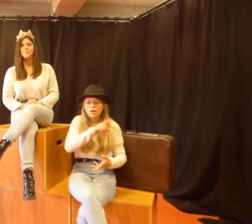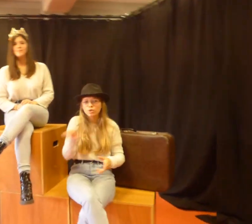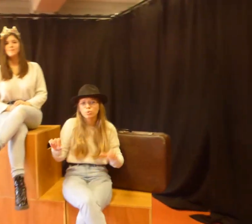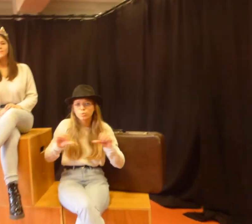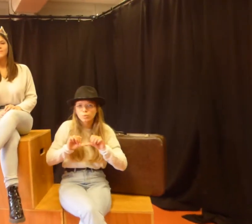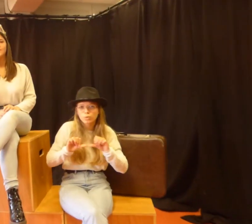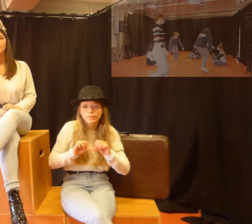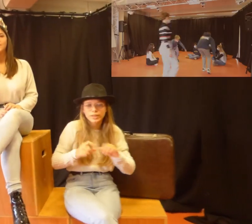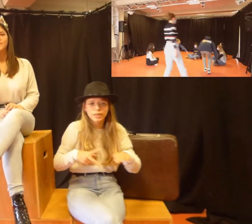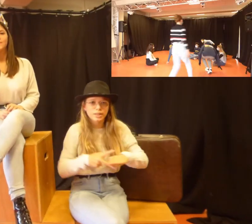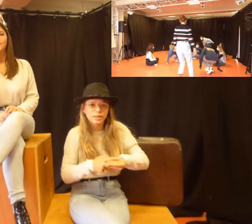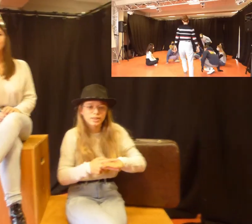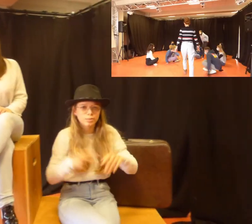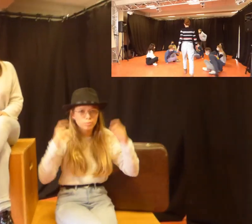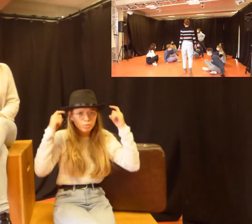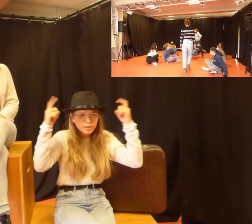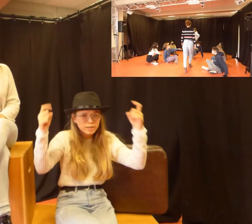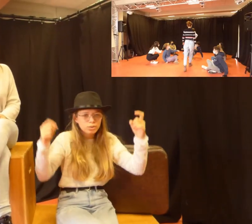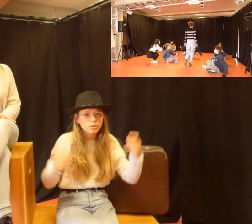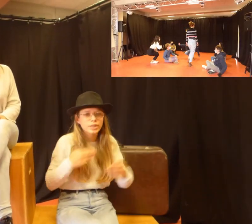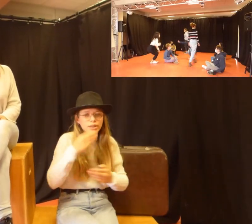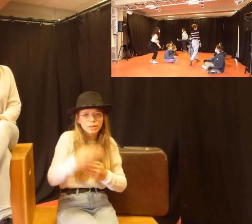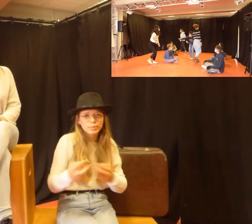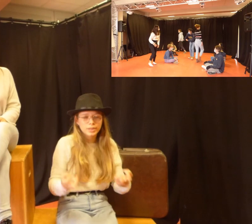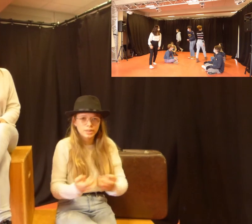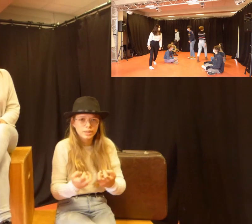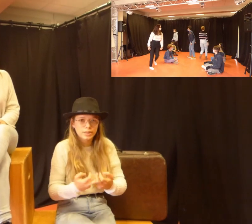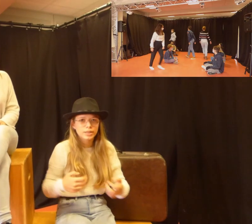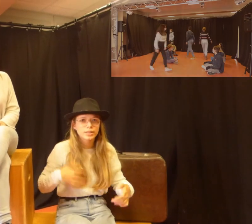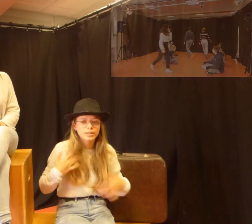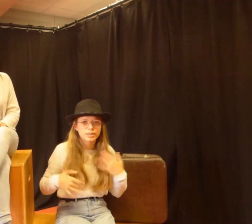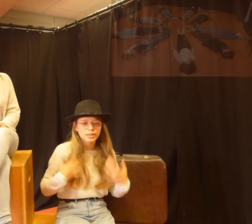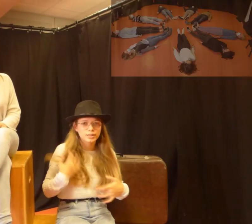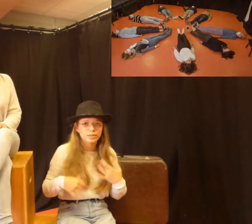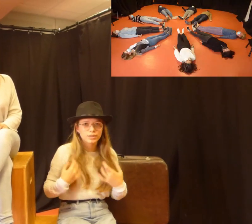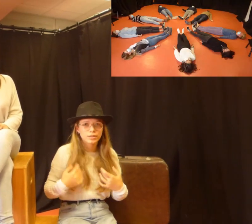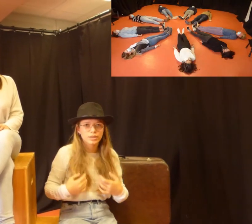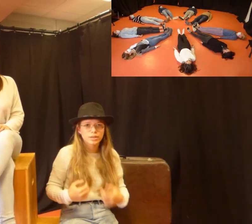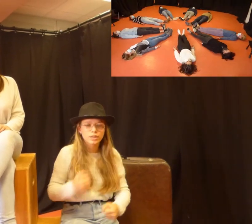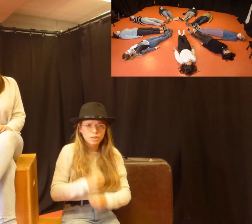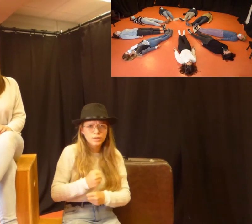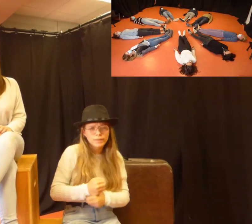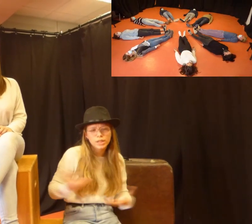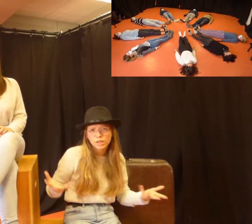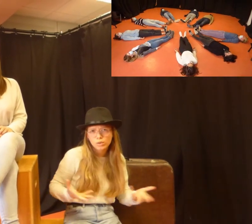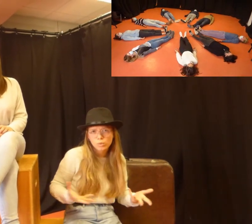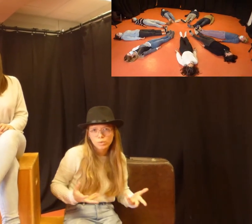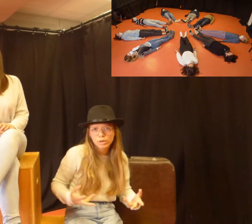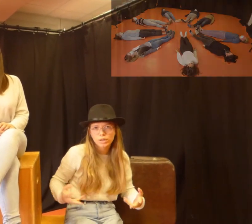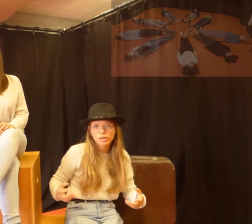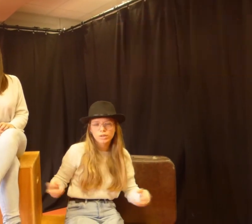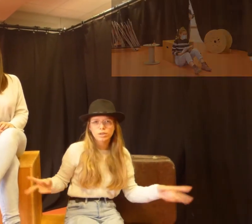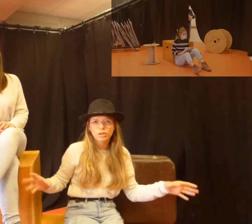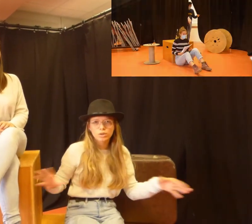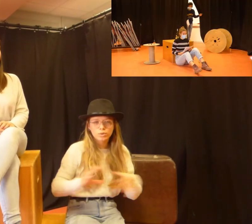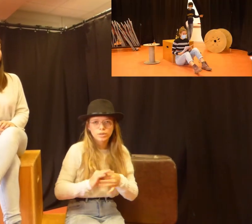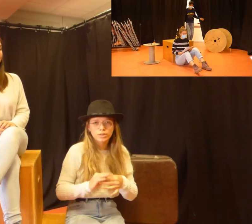Pendant les cours, au début, on fait de la théorie et ensuite des exercices pratiques. On travaille la